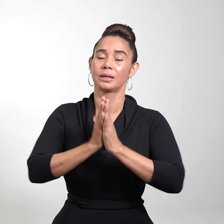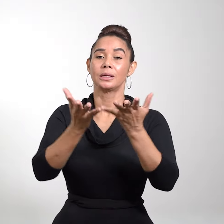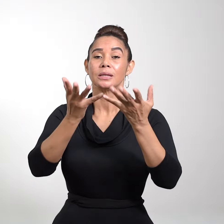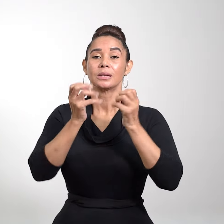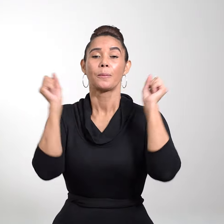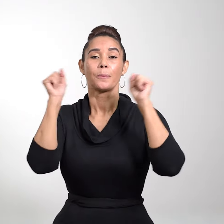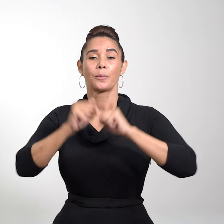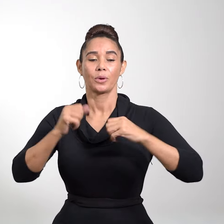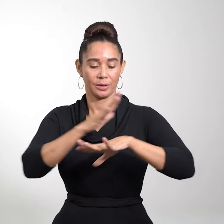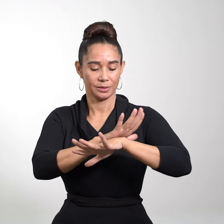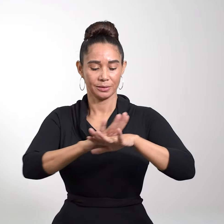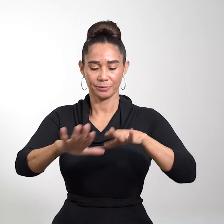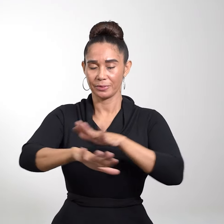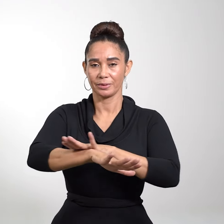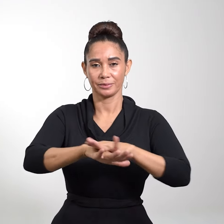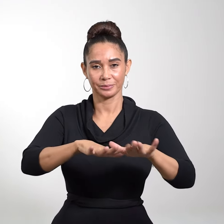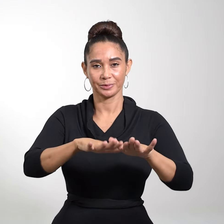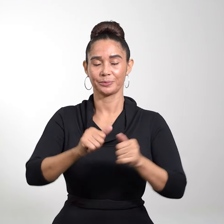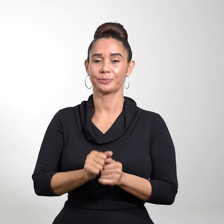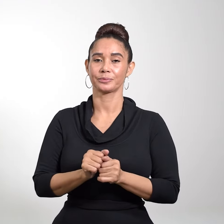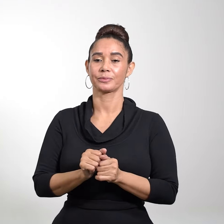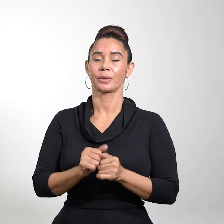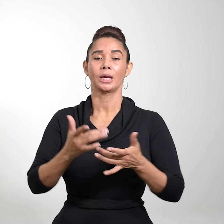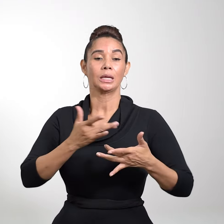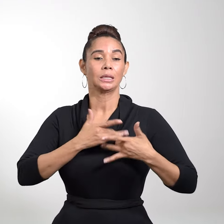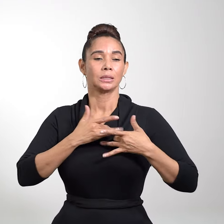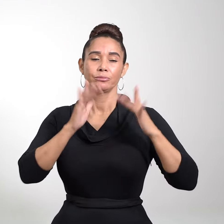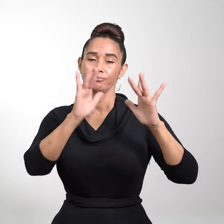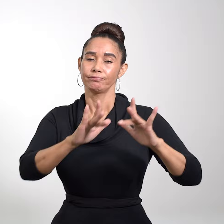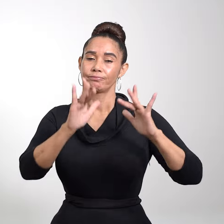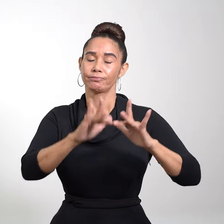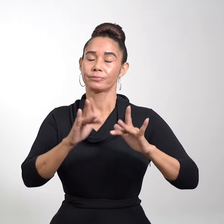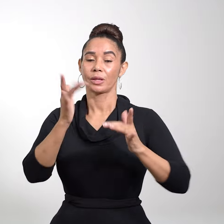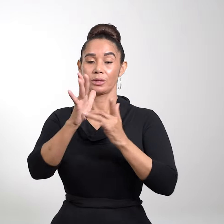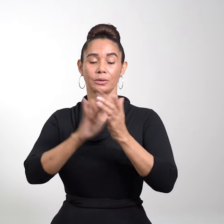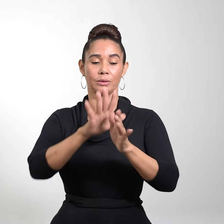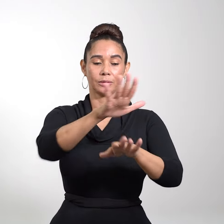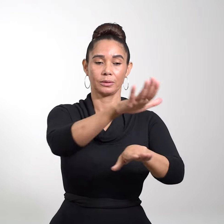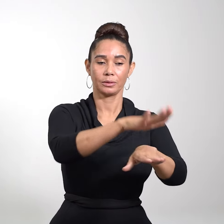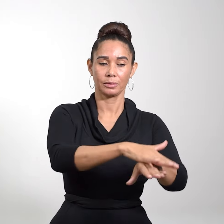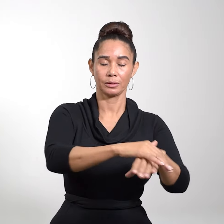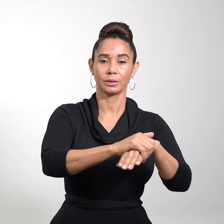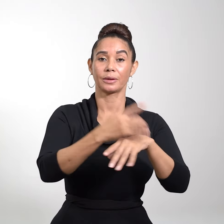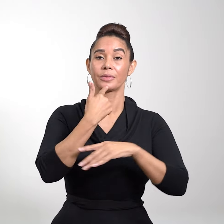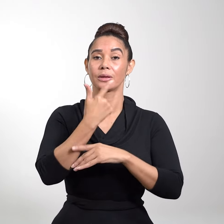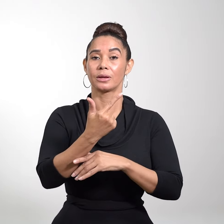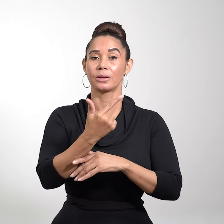puedes limpiarme. Sintiendo lástima, extendió la mano y lo tocó, diciendo, Quiero,